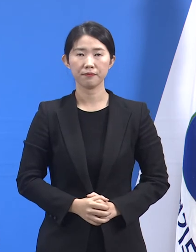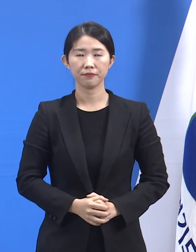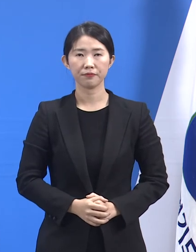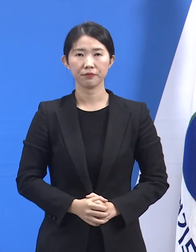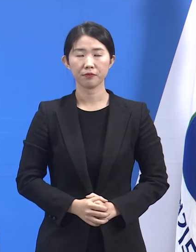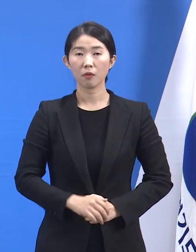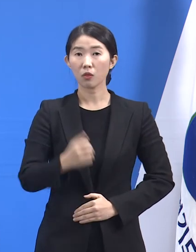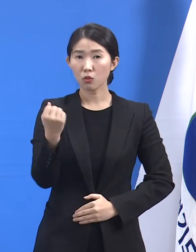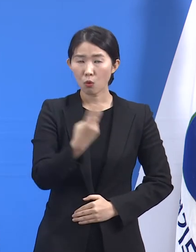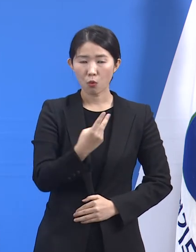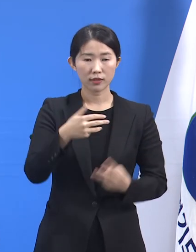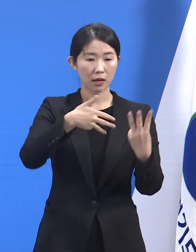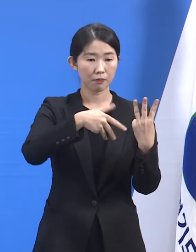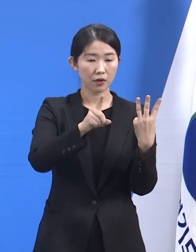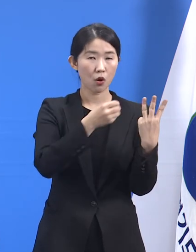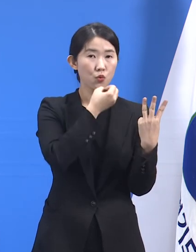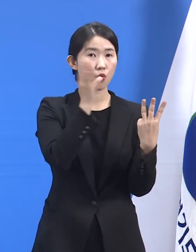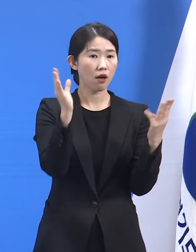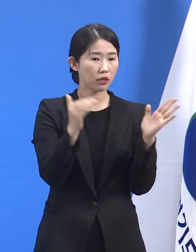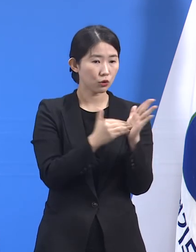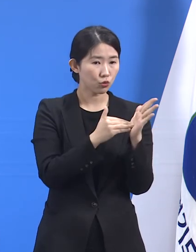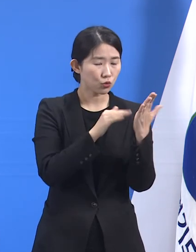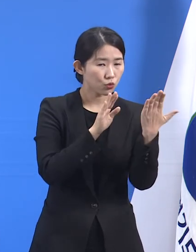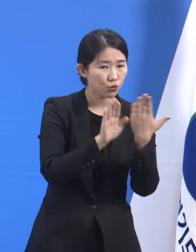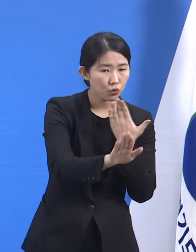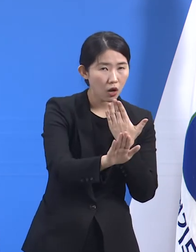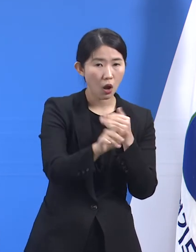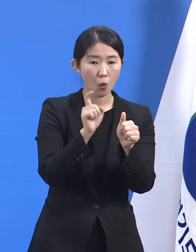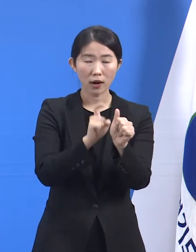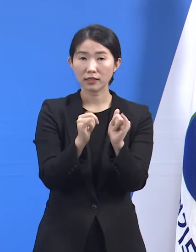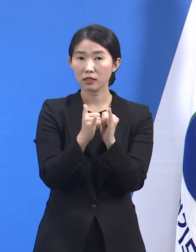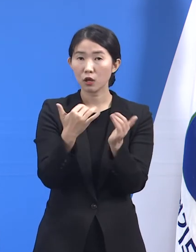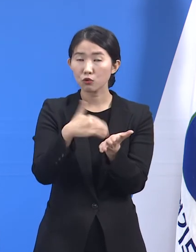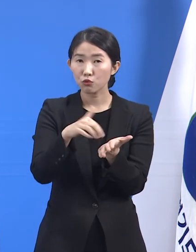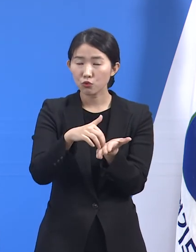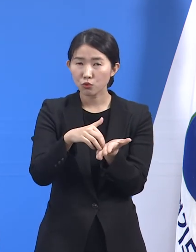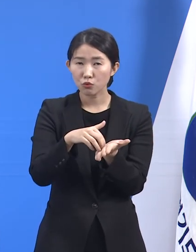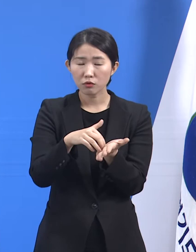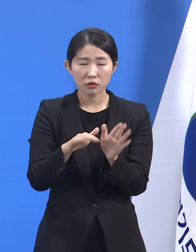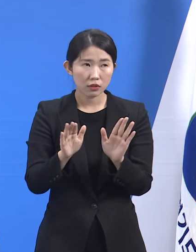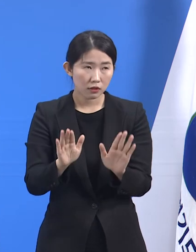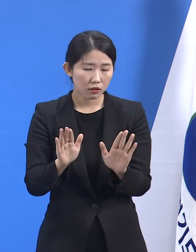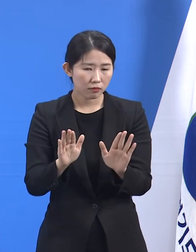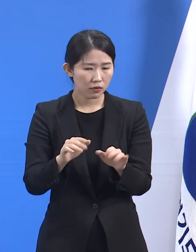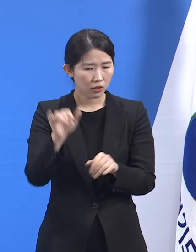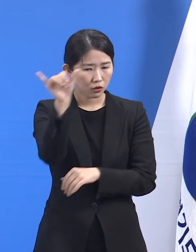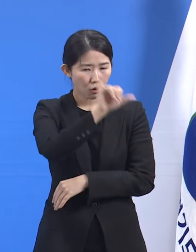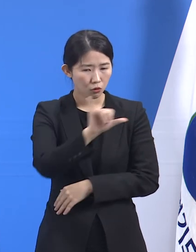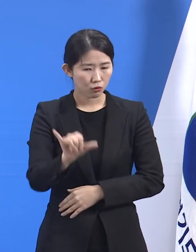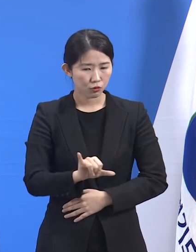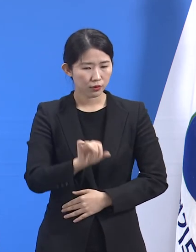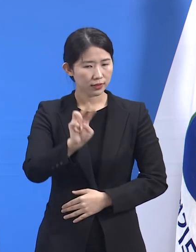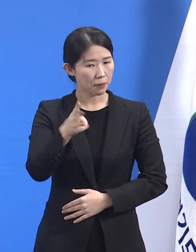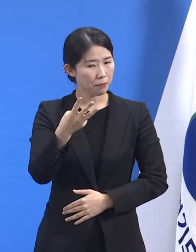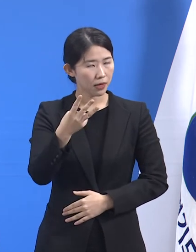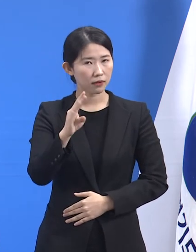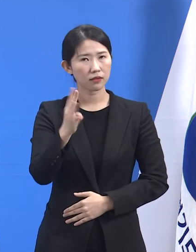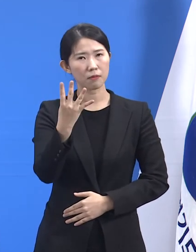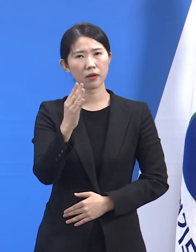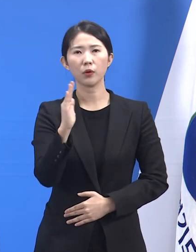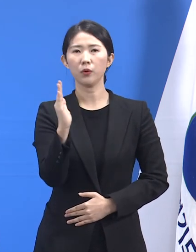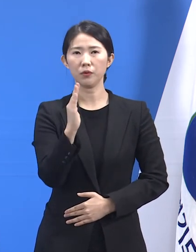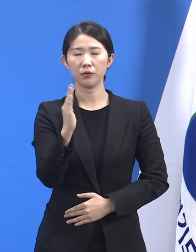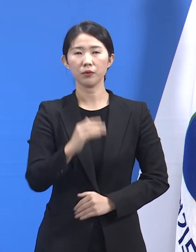더불어 3차 유행 이후에 확진자 숫자의 기저 수치는 전국 기준 300에서 400명 수준이었습니다.